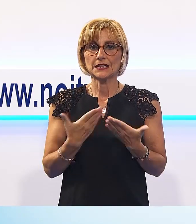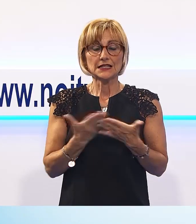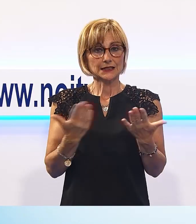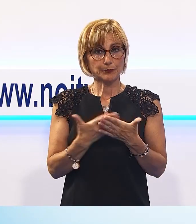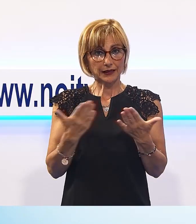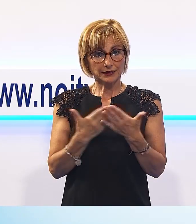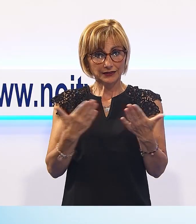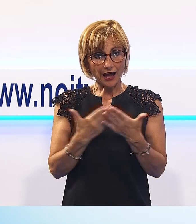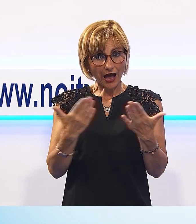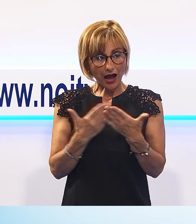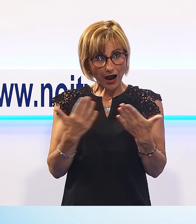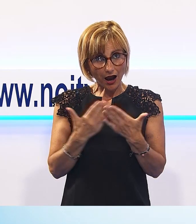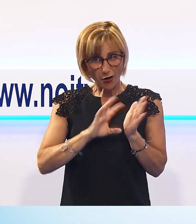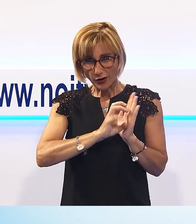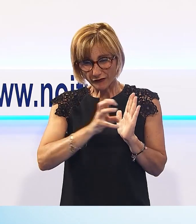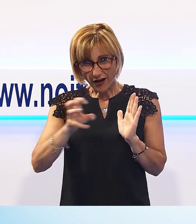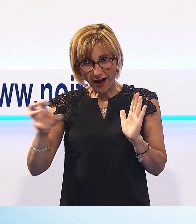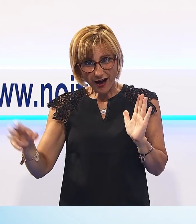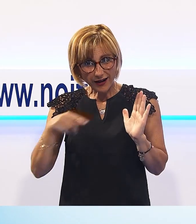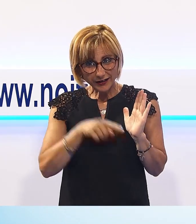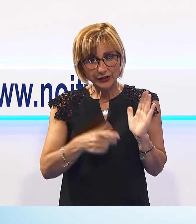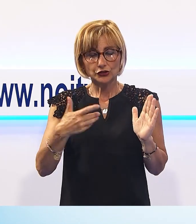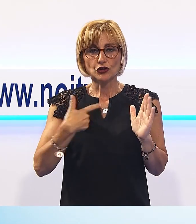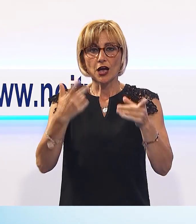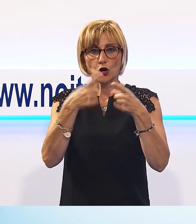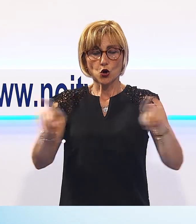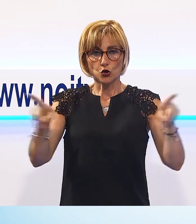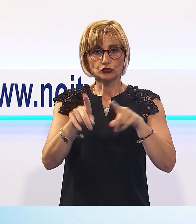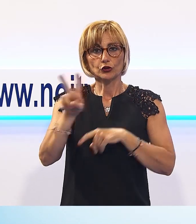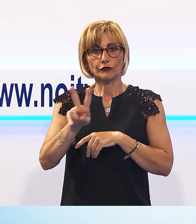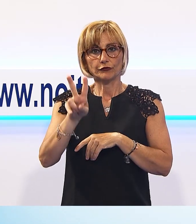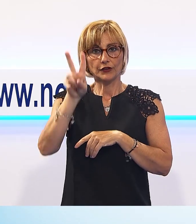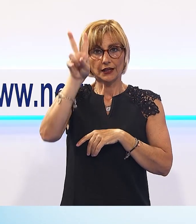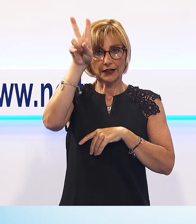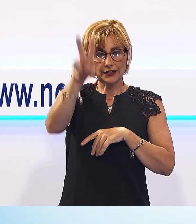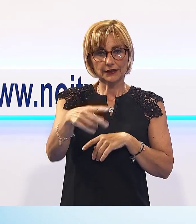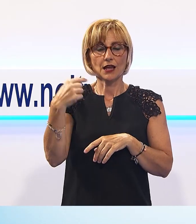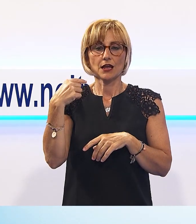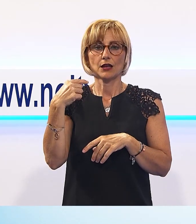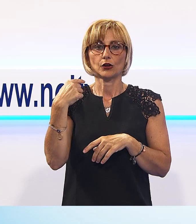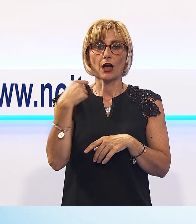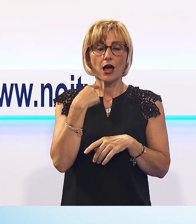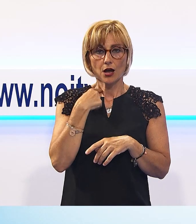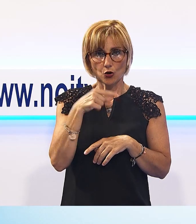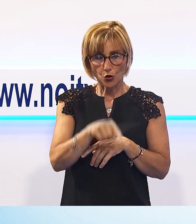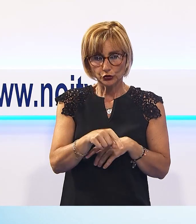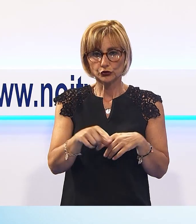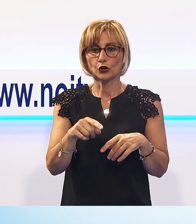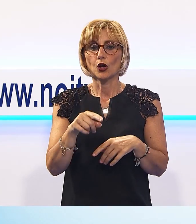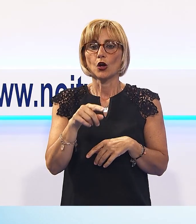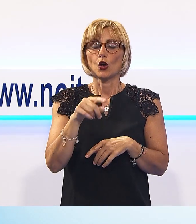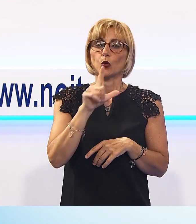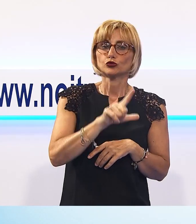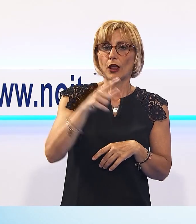2019 del Francigena International Arts Festival, il concerto è in programma venerdì 2 agosto al Teatro del Giglio di Lucca di Lucilla Mariotti, la vediamo in questa